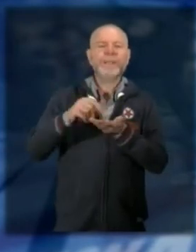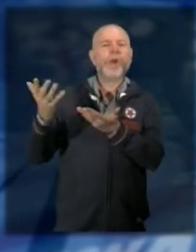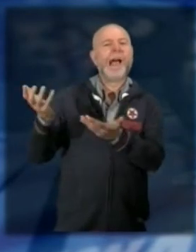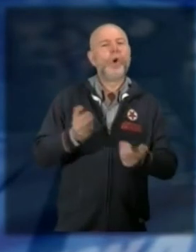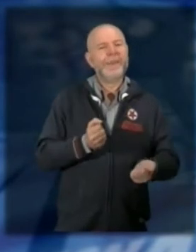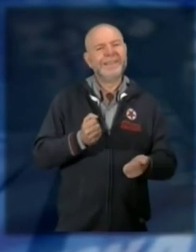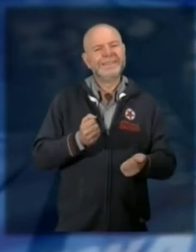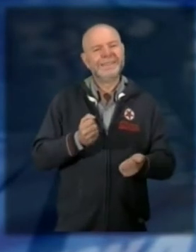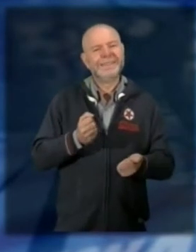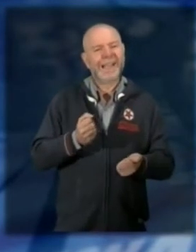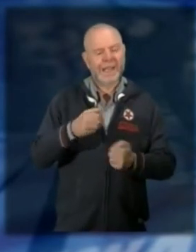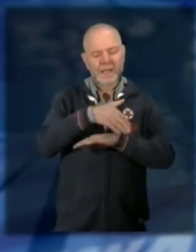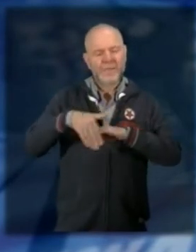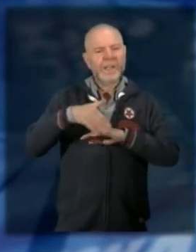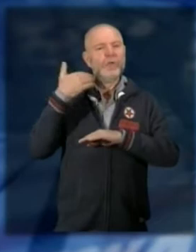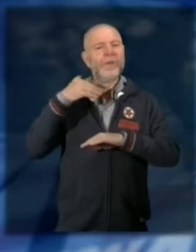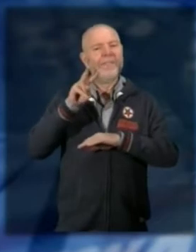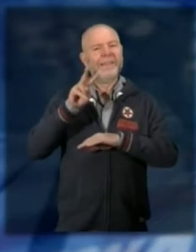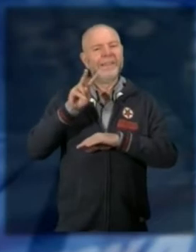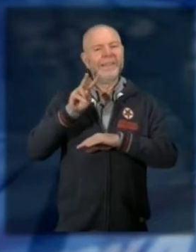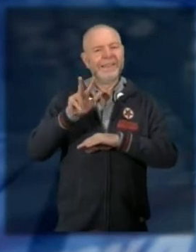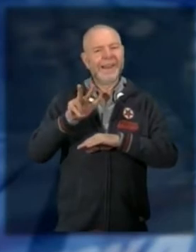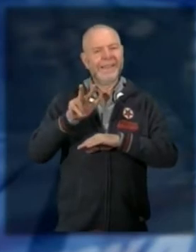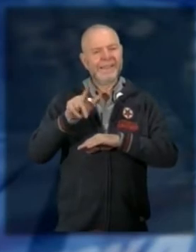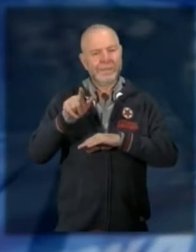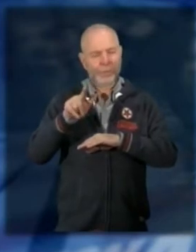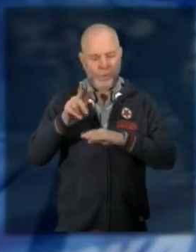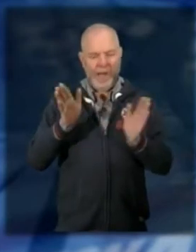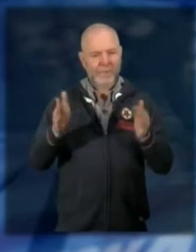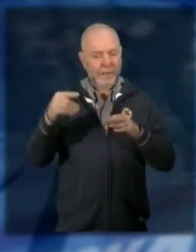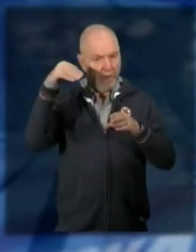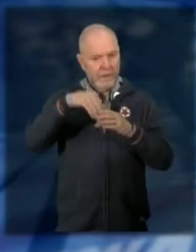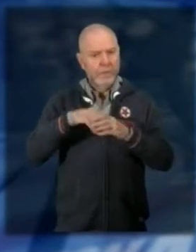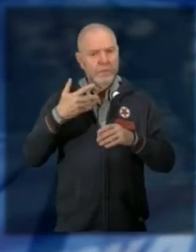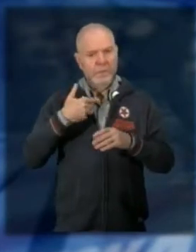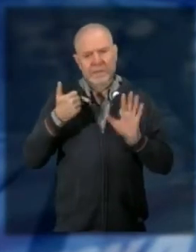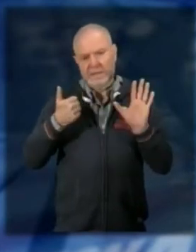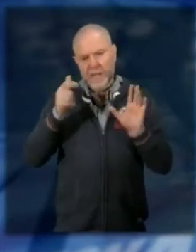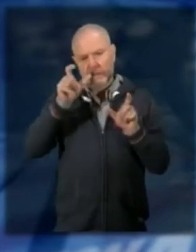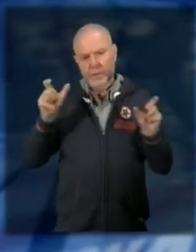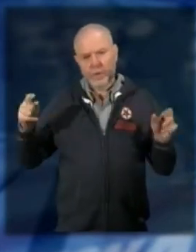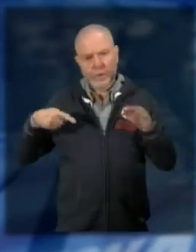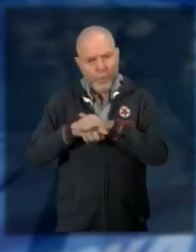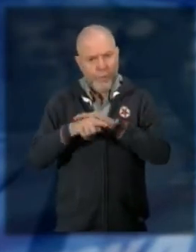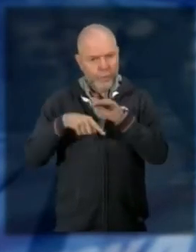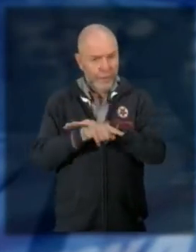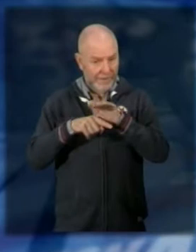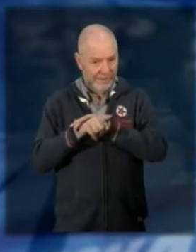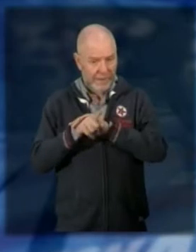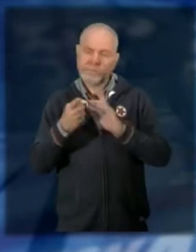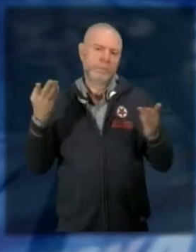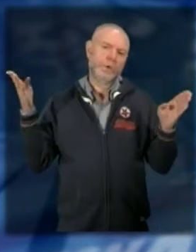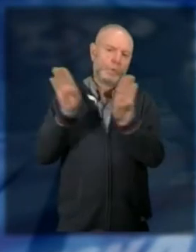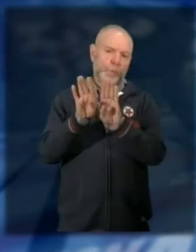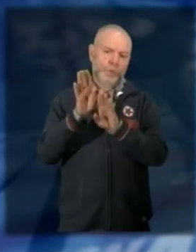si tratta di un appartamento di 55 metri quadri che doveva accogliere 6 profughi ospiti che secondo alcuni